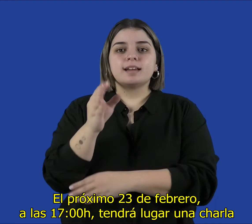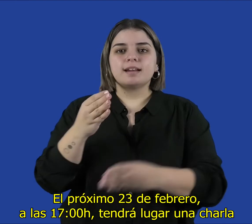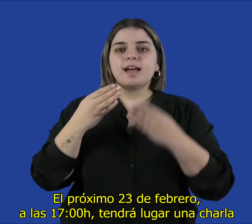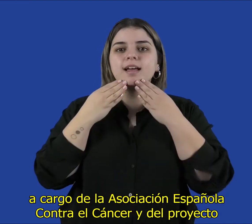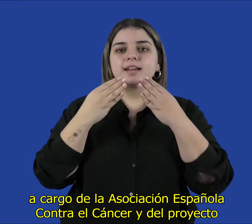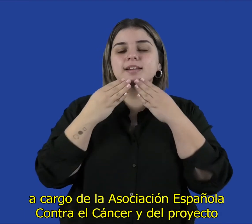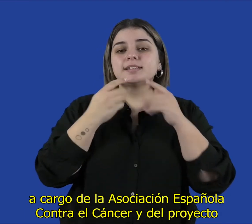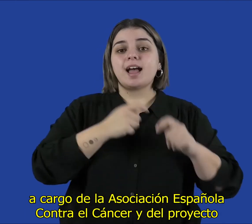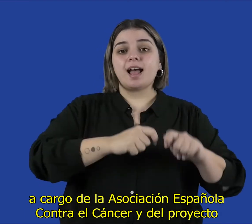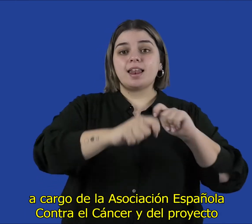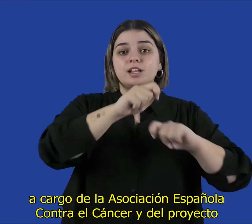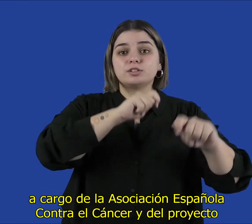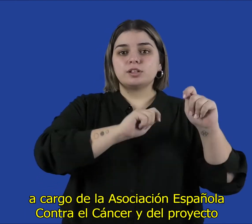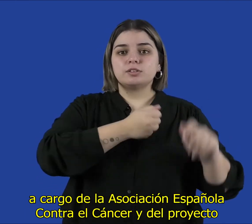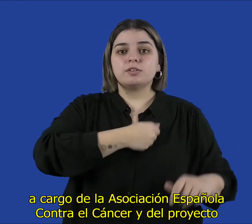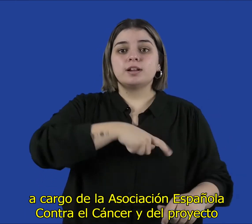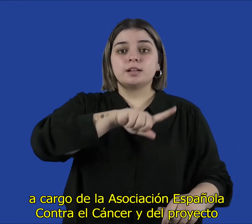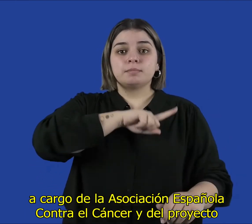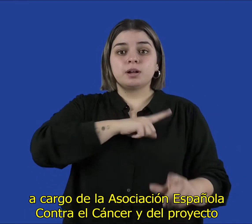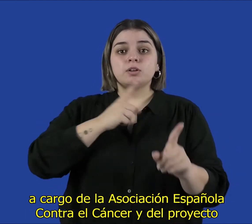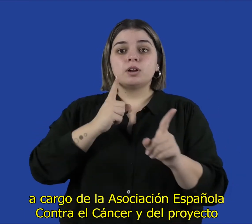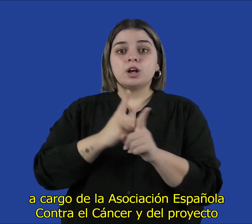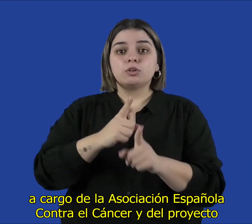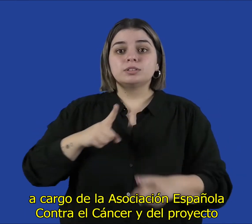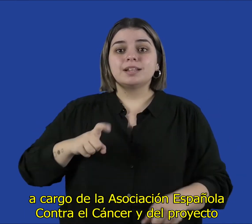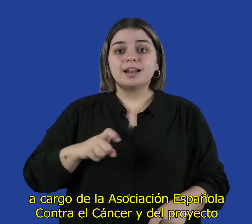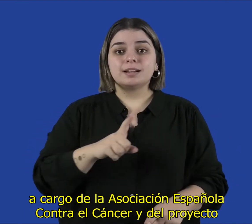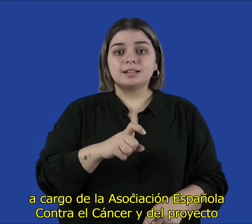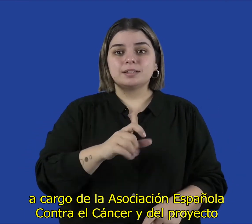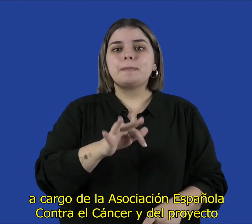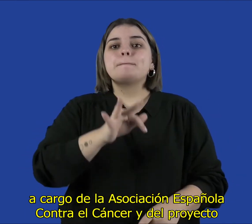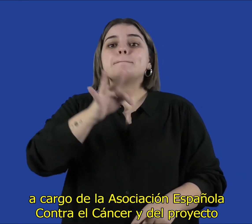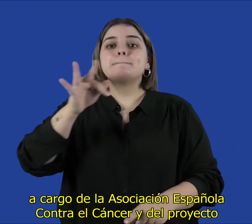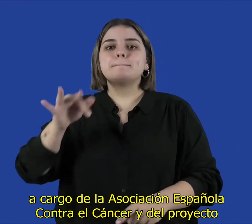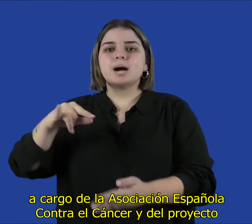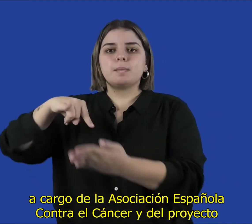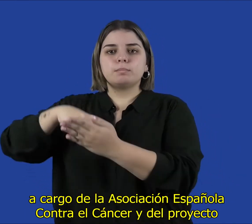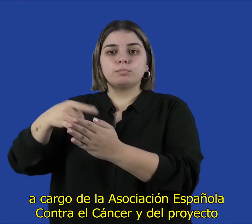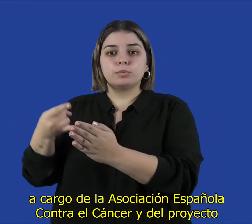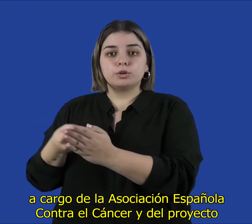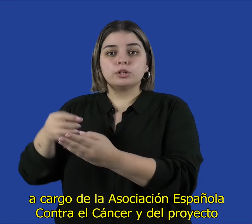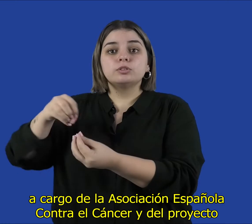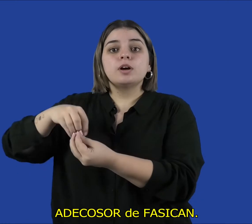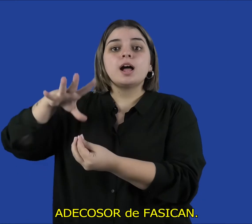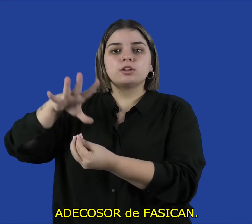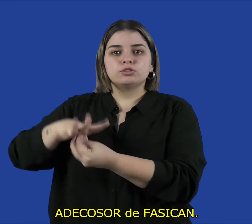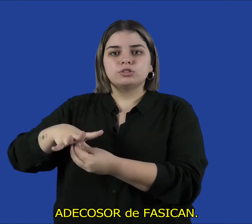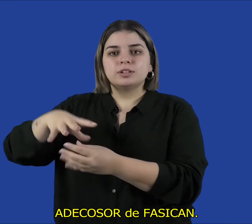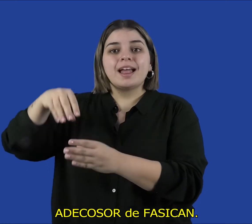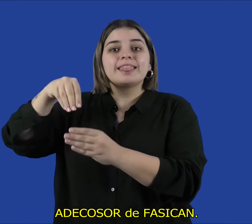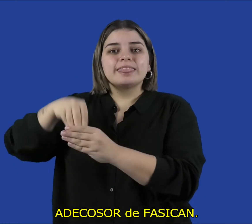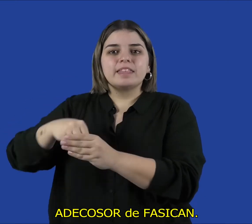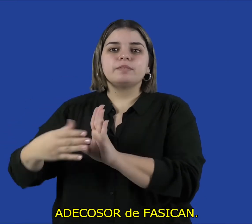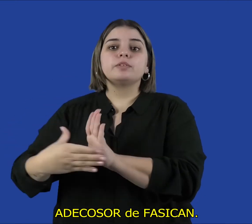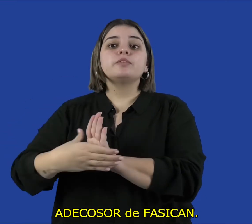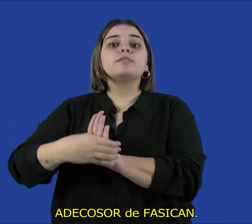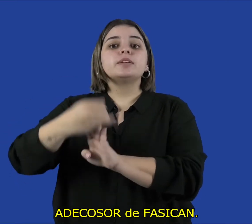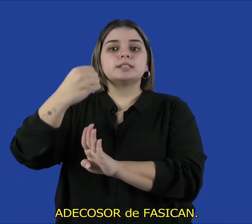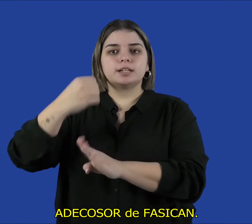tendrá lugar una charla a cargo de la Asociación Española contra el Cáncer y del proyecto ADECOSOR de Fasicán.